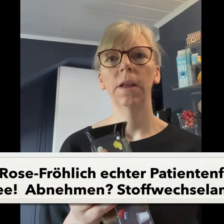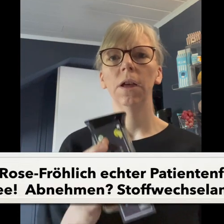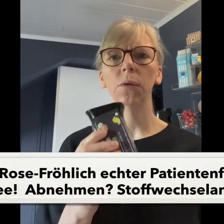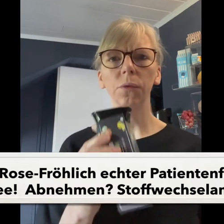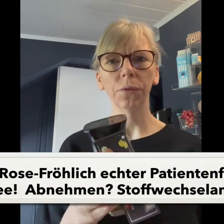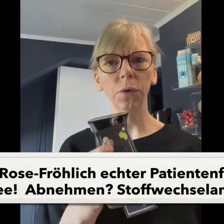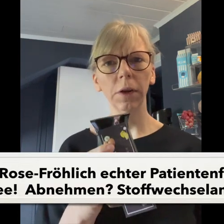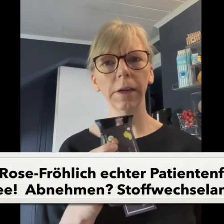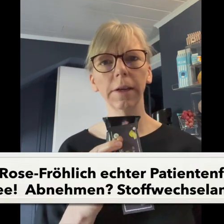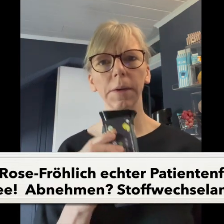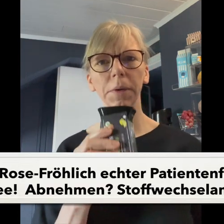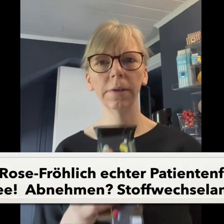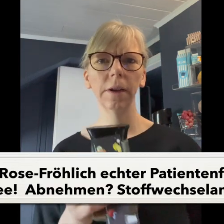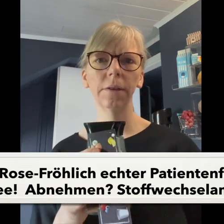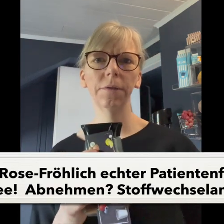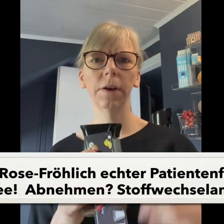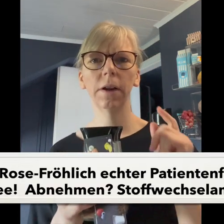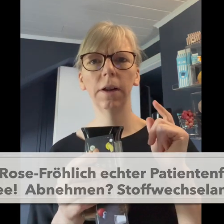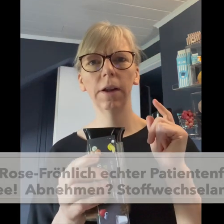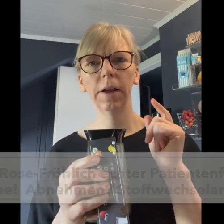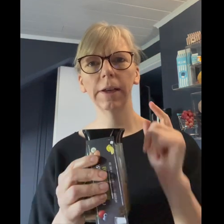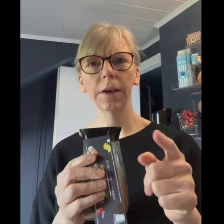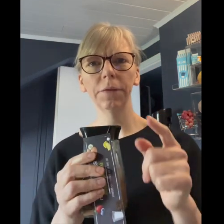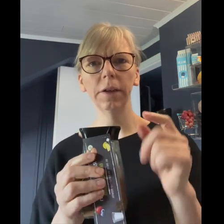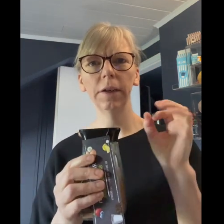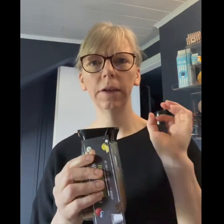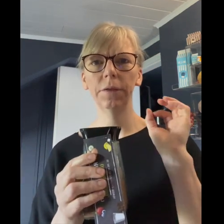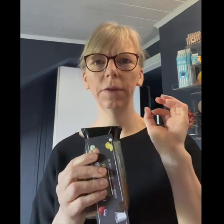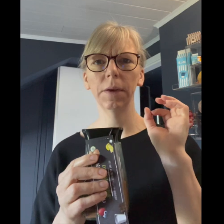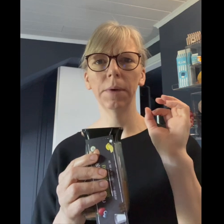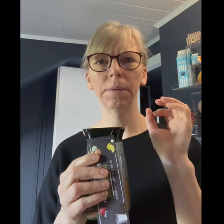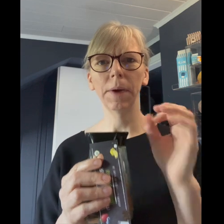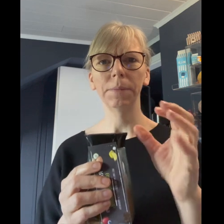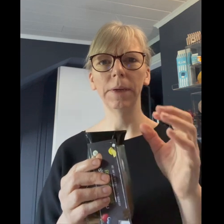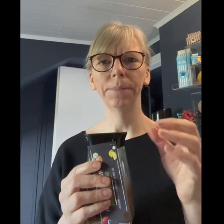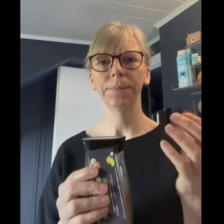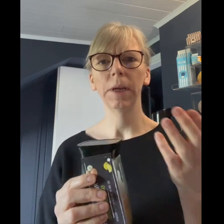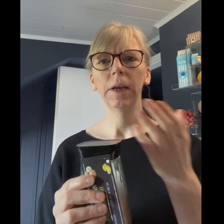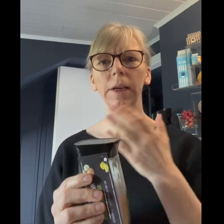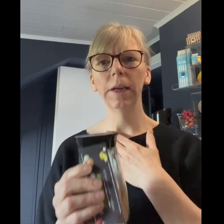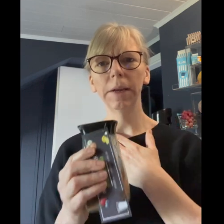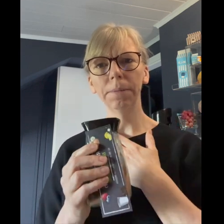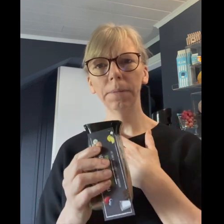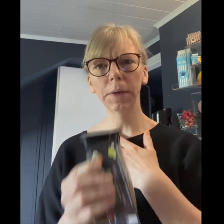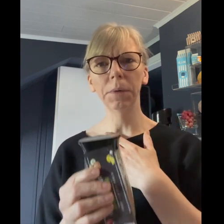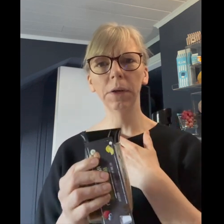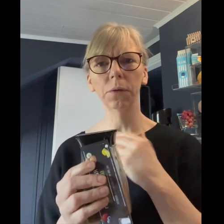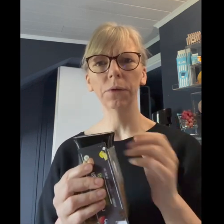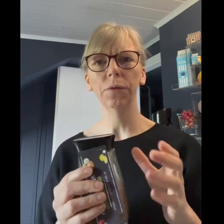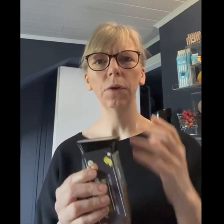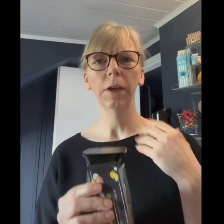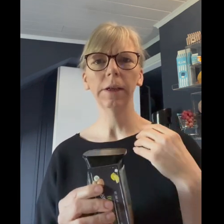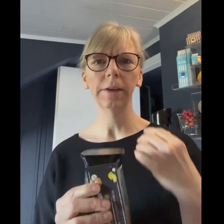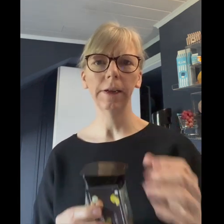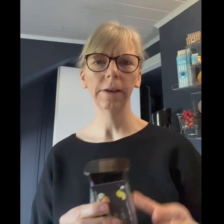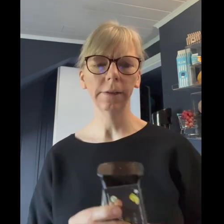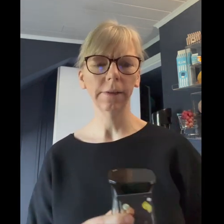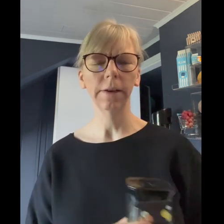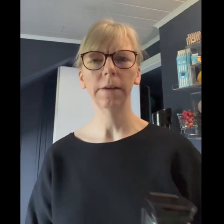rose fröhlich echter patientenfall kaffee hilft der beim abnehmen ihr leben ich bin die rose fröhlich diätassistente